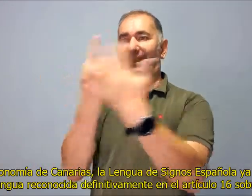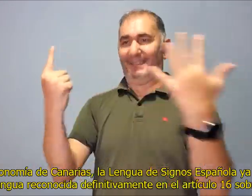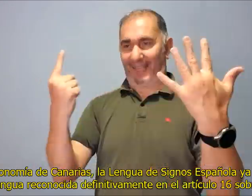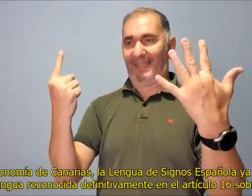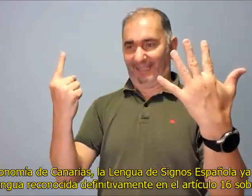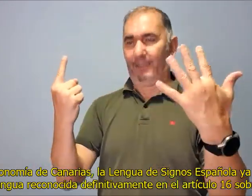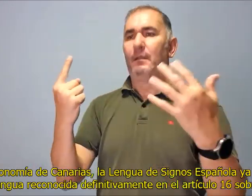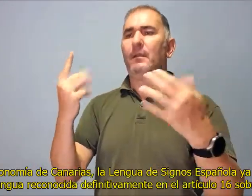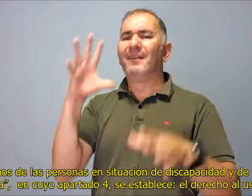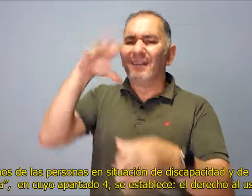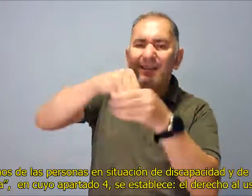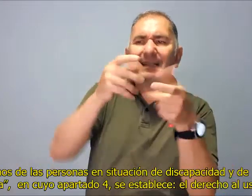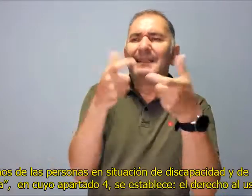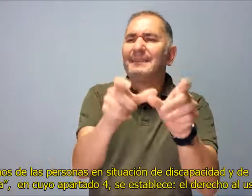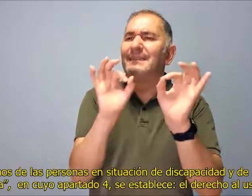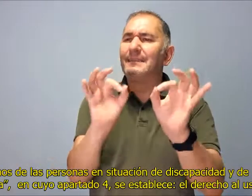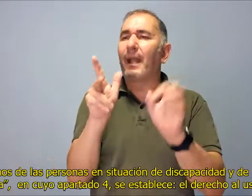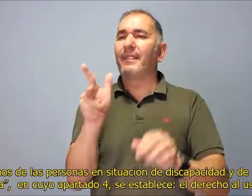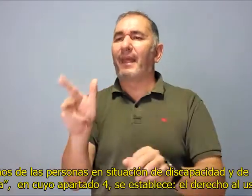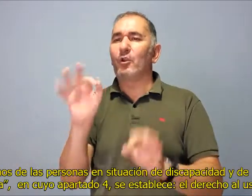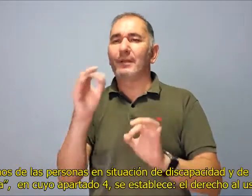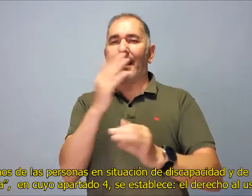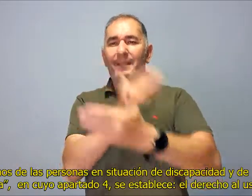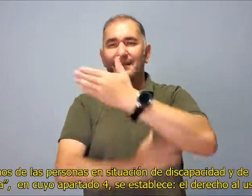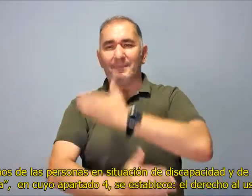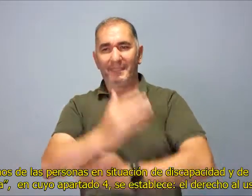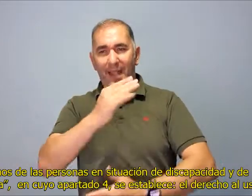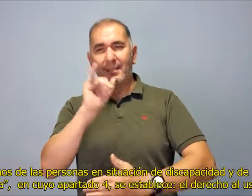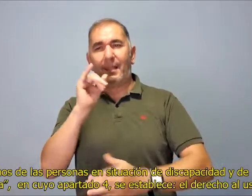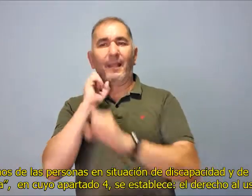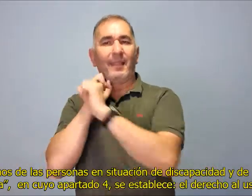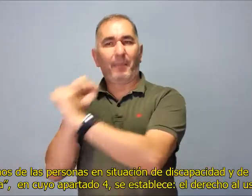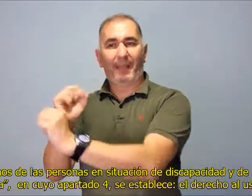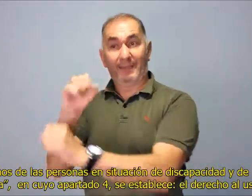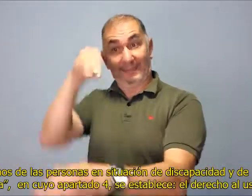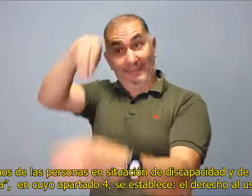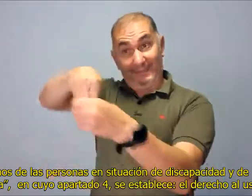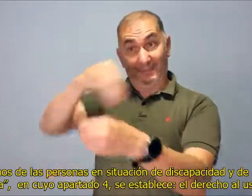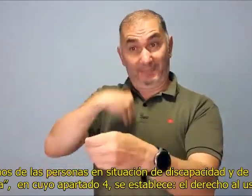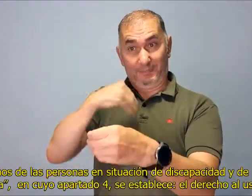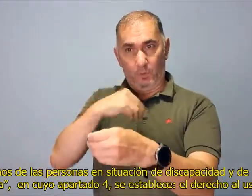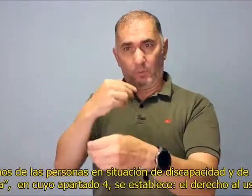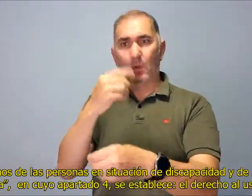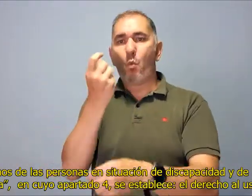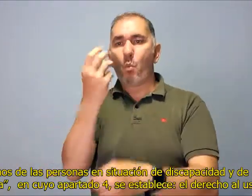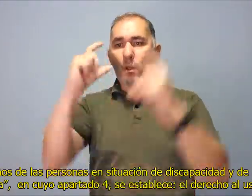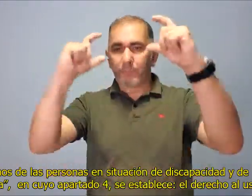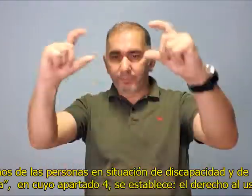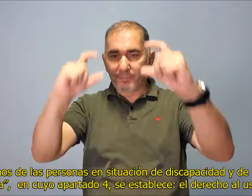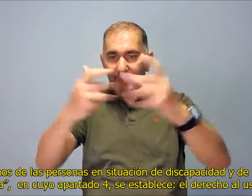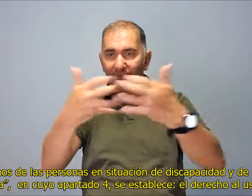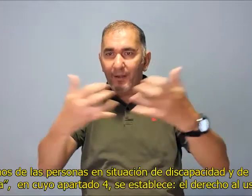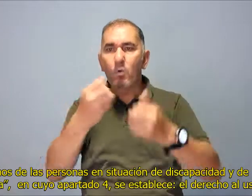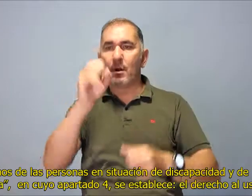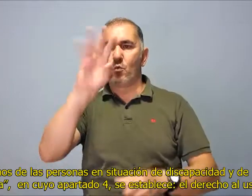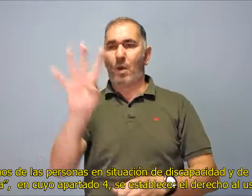Sobre derechos de las personas en situación de discapacidad y de dependencia en cuyo apartado 4